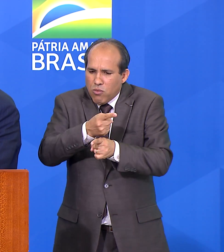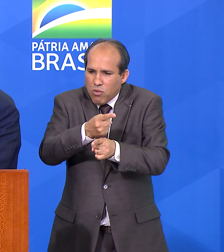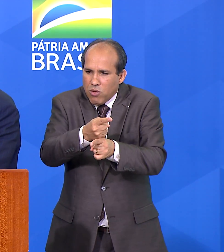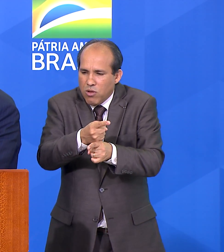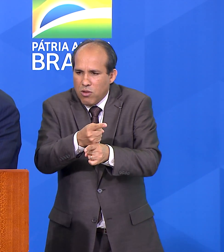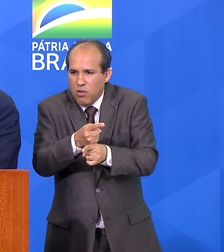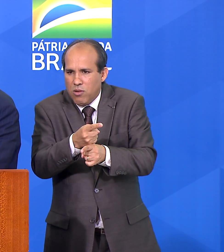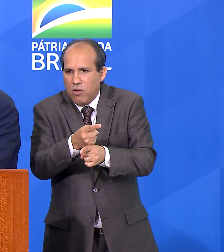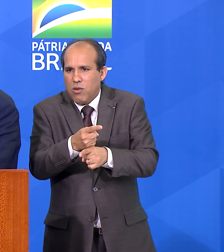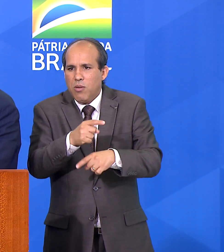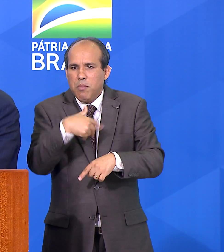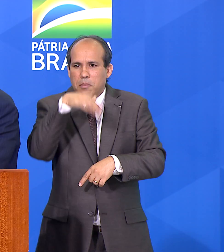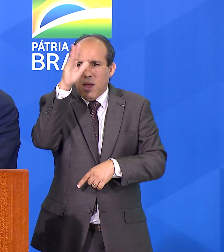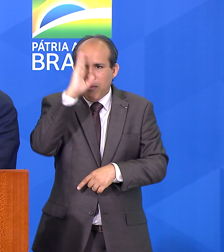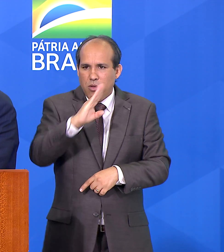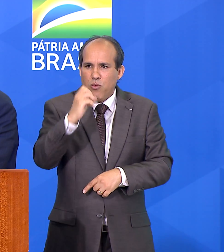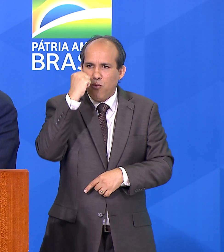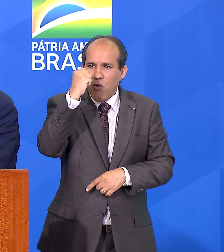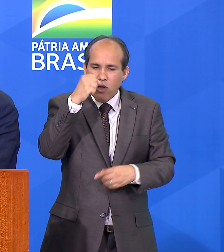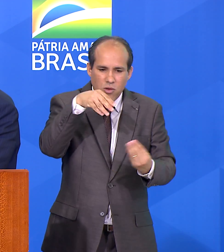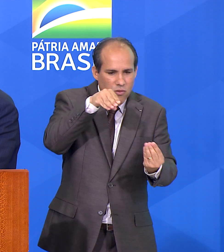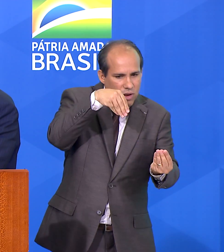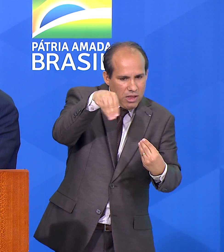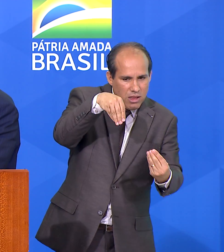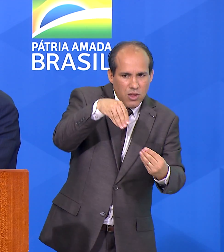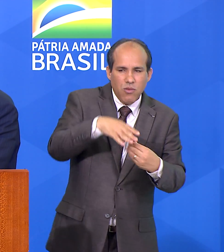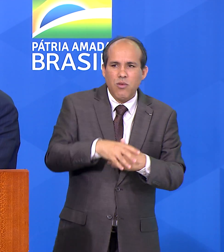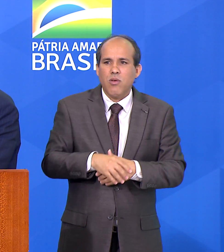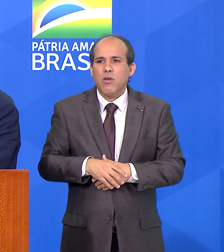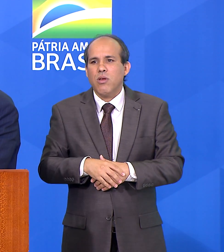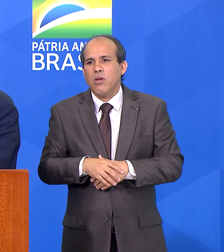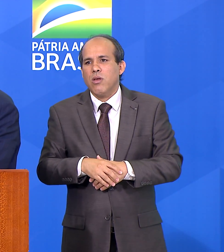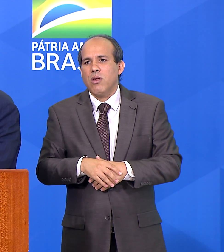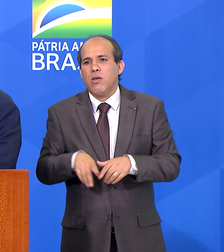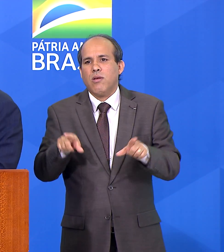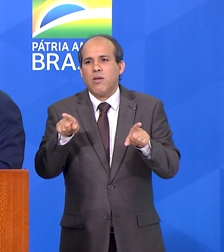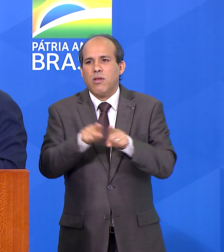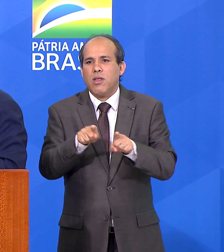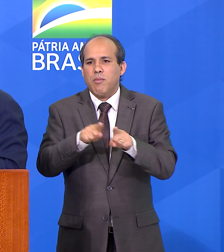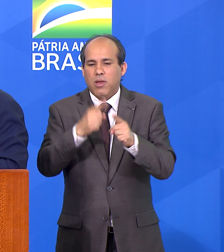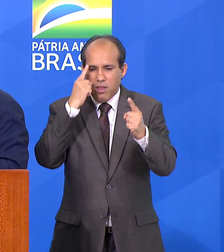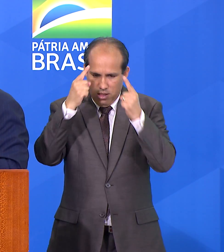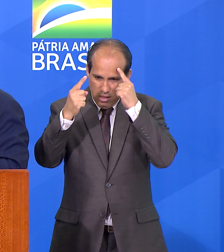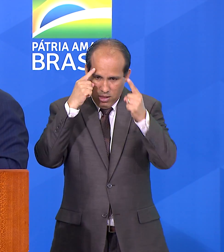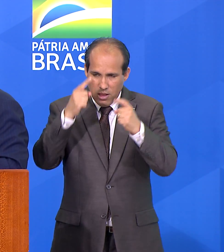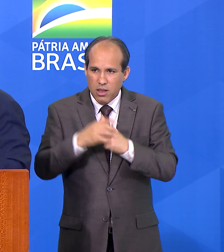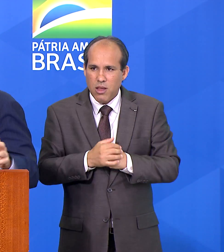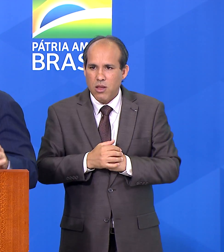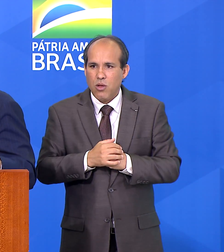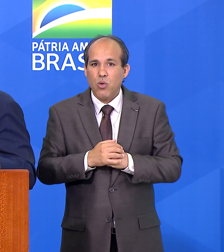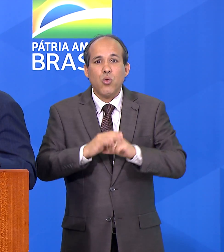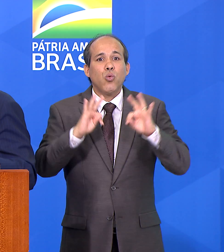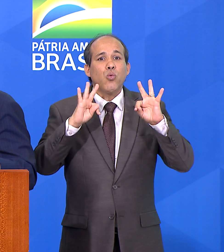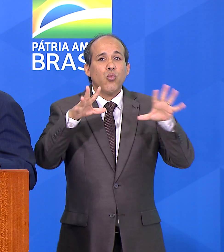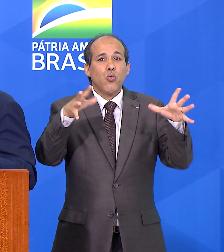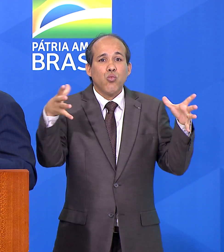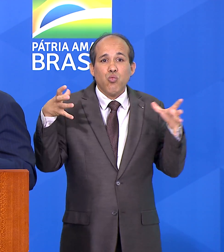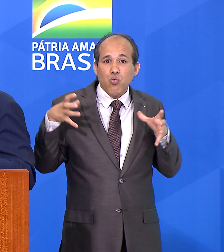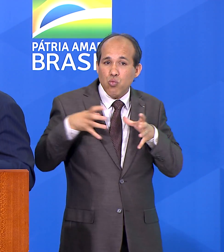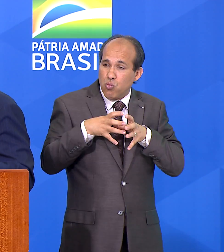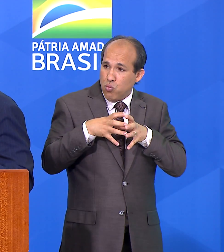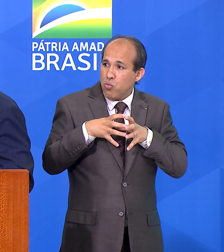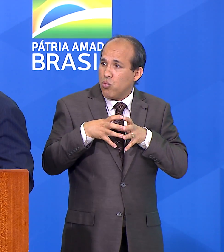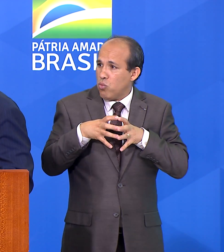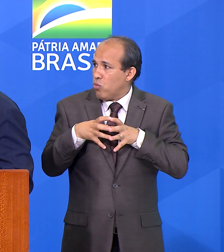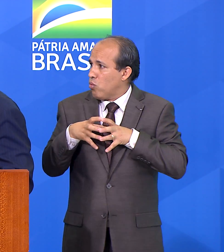Brasil resiliente, forte, flexível e com essa ideia de que nós estamos todos juntos enfrentando a crise.